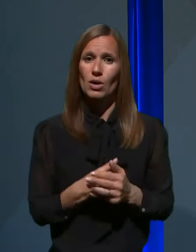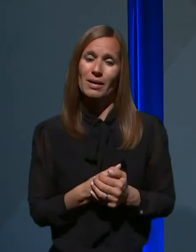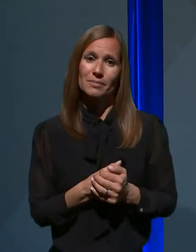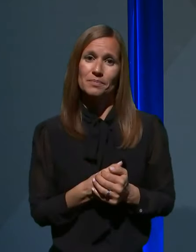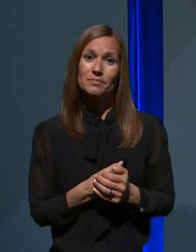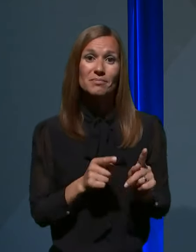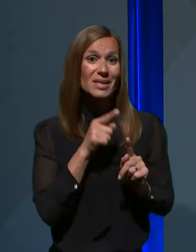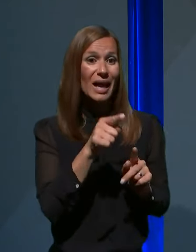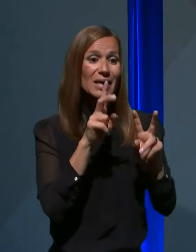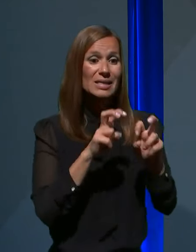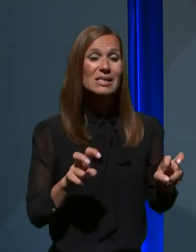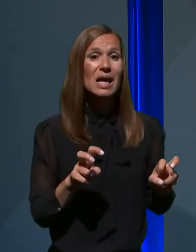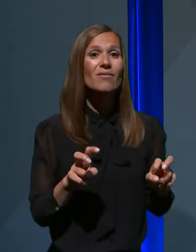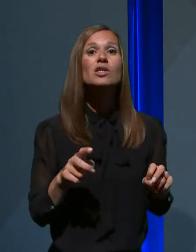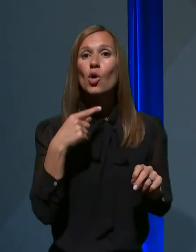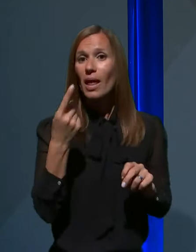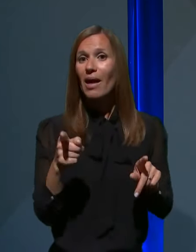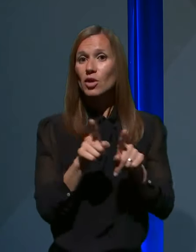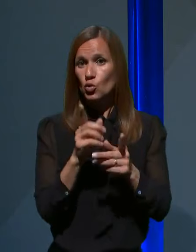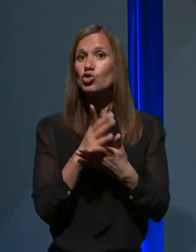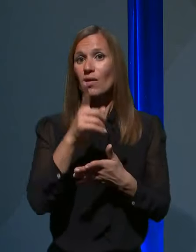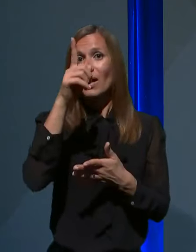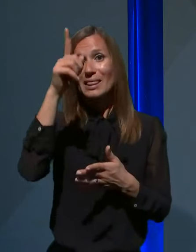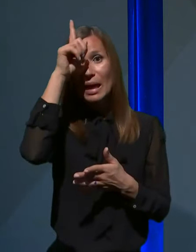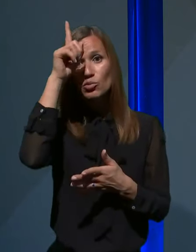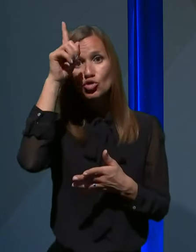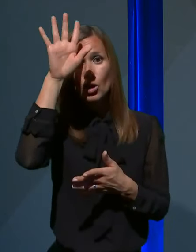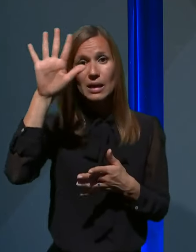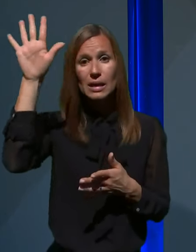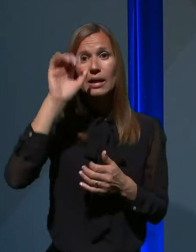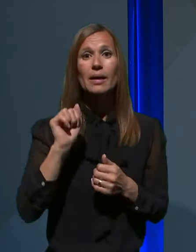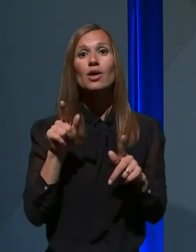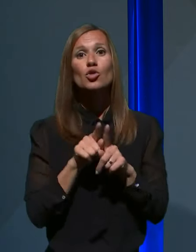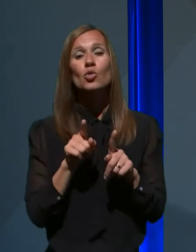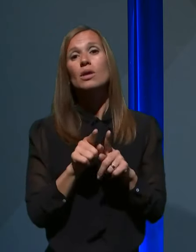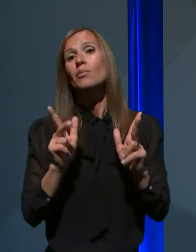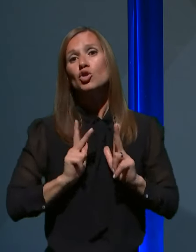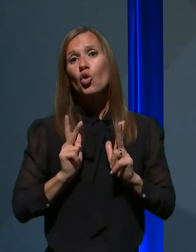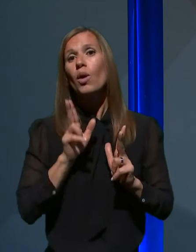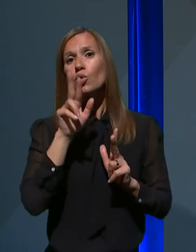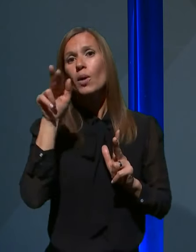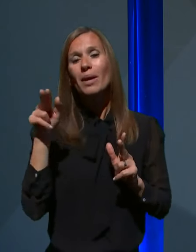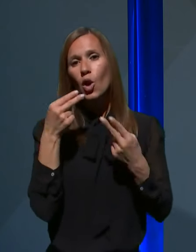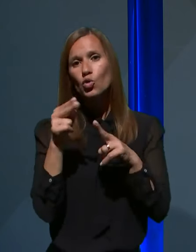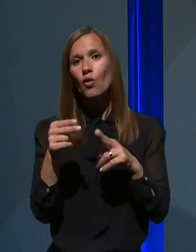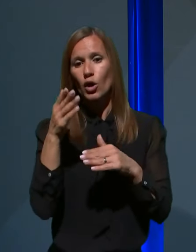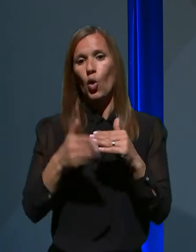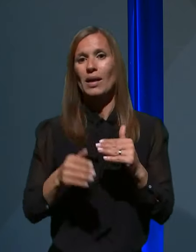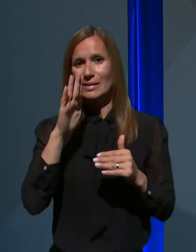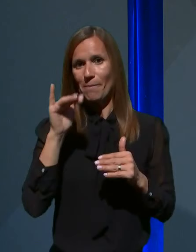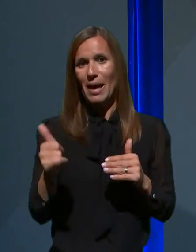Take raziskave so najavili v Nemčiji, predvidevajo, da bodo imeli odgovore konec maja.